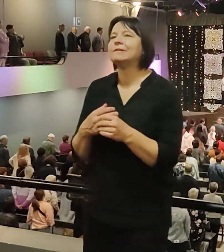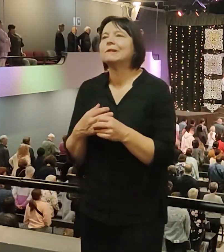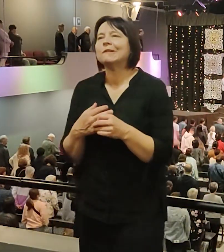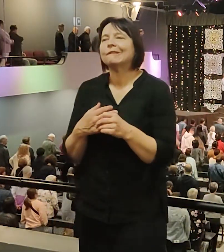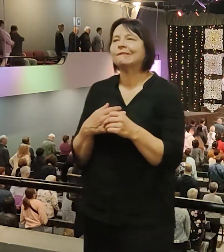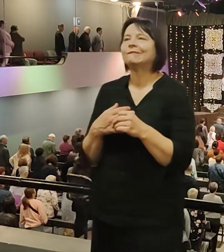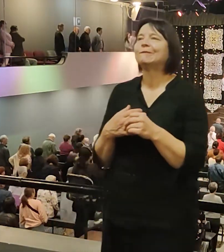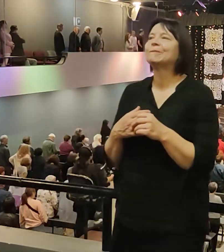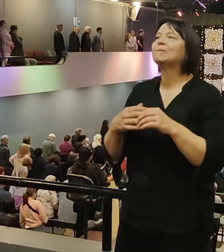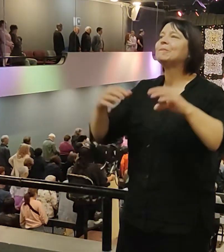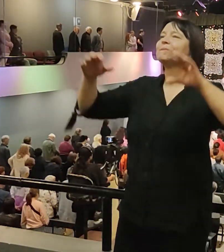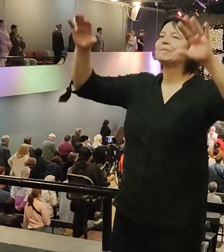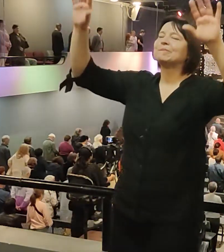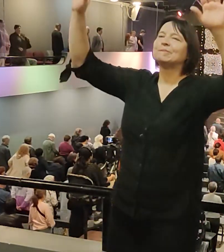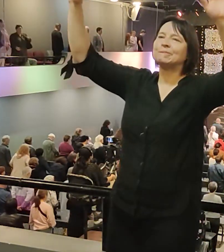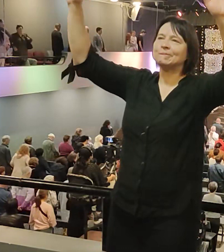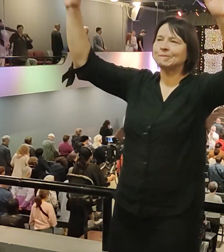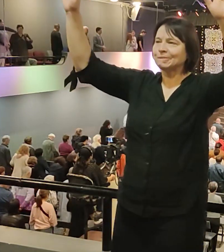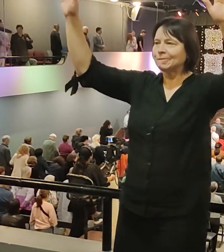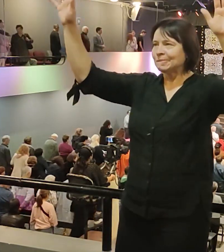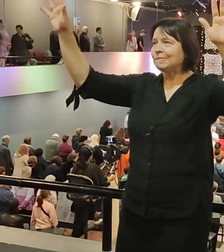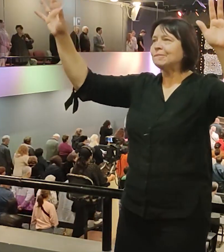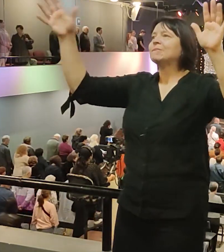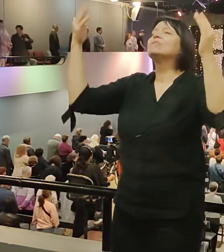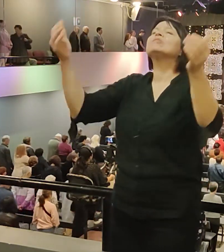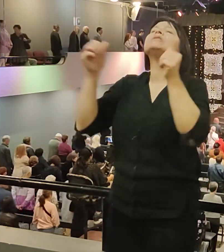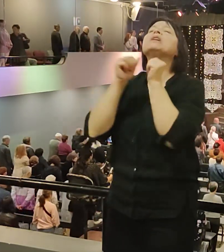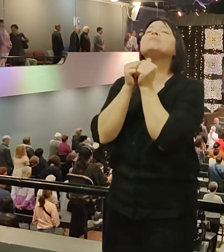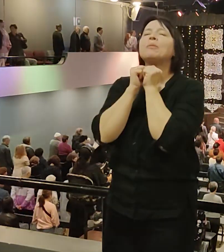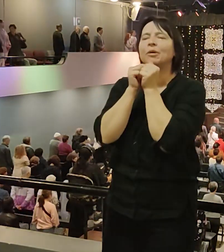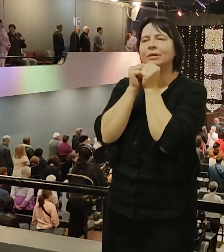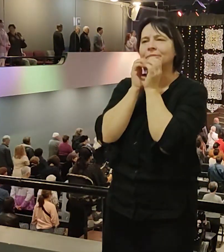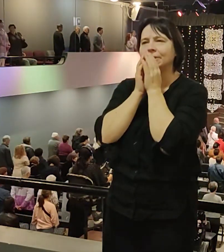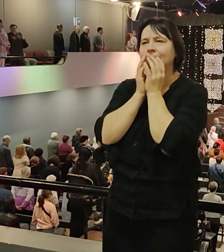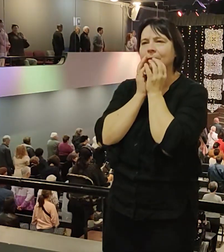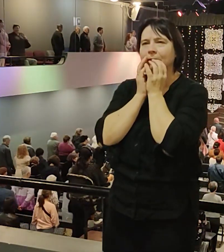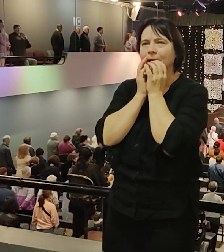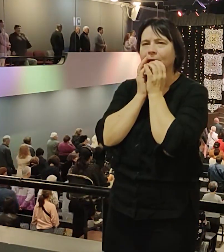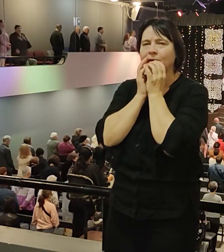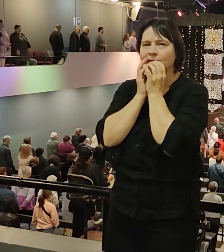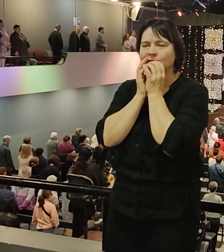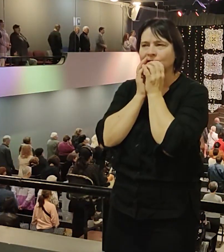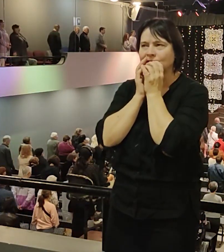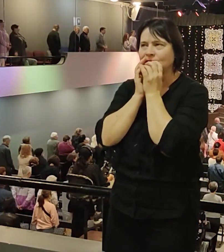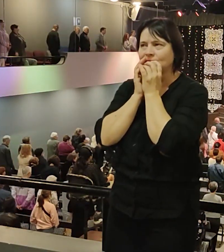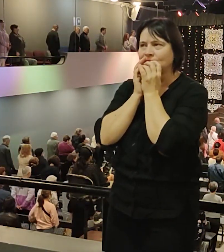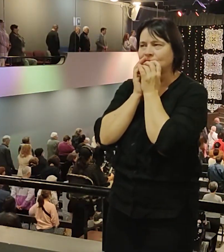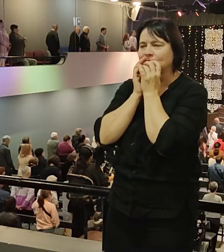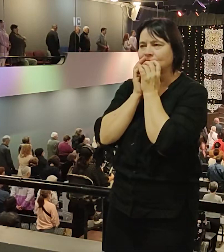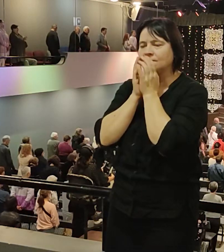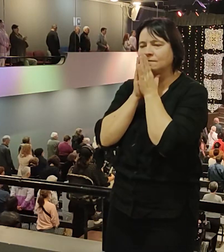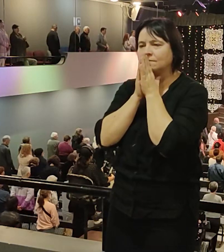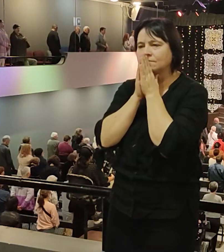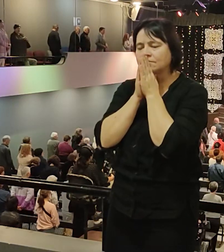Закройте ваши глаза. Я обращаюсь к публике и всем, кто сейчас находится онлайн